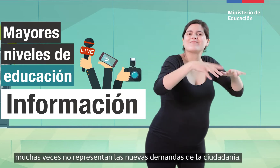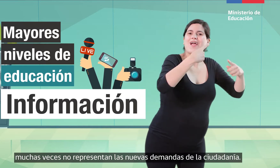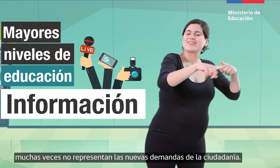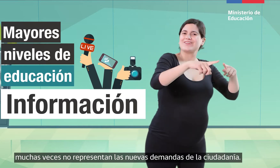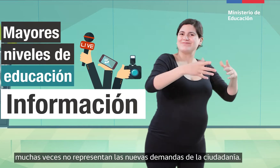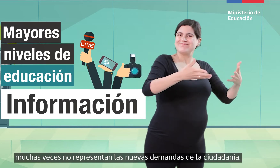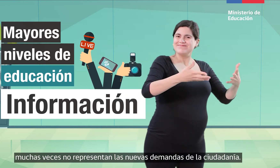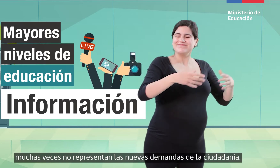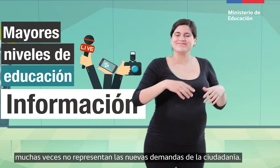de la ciudadanía.